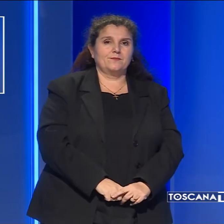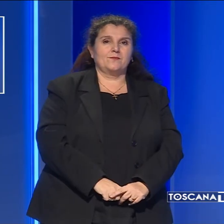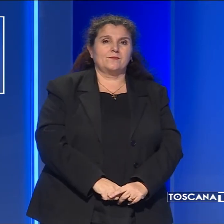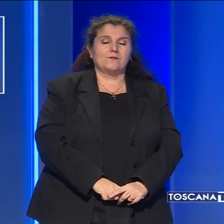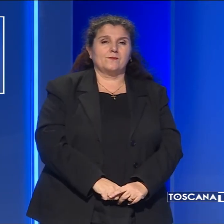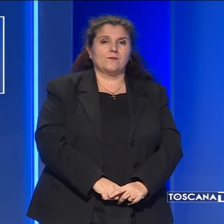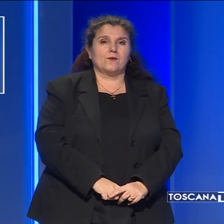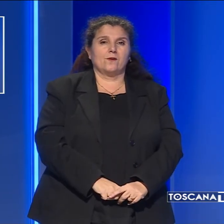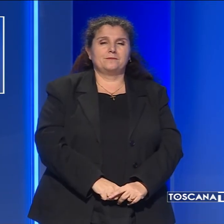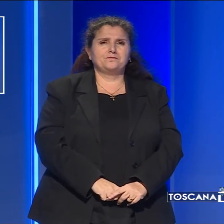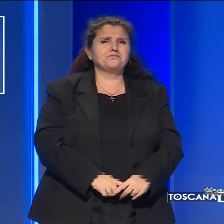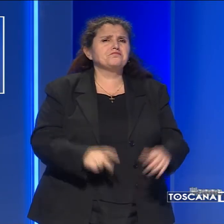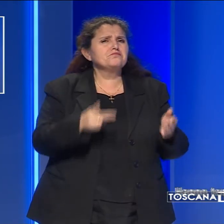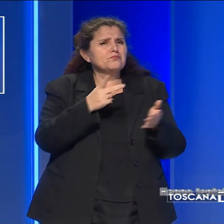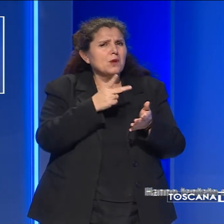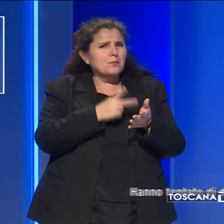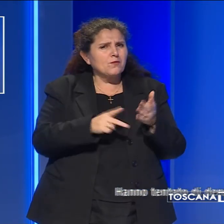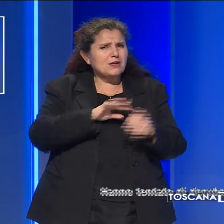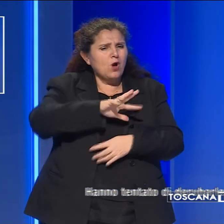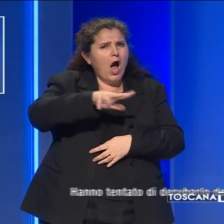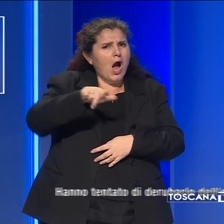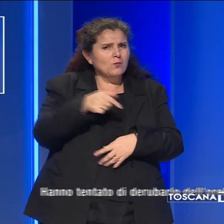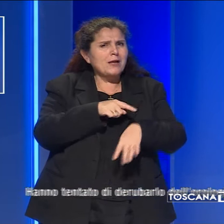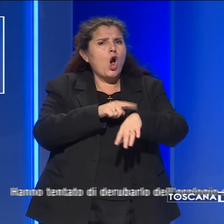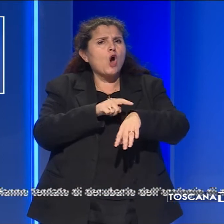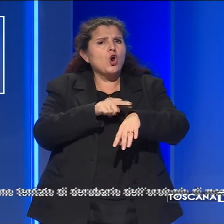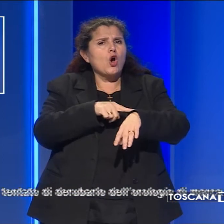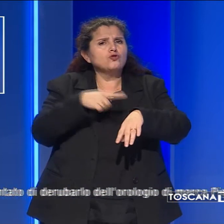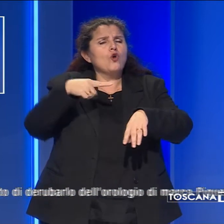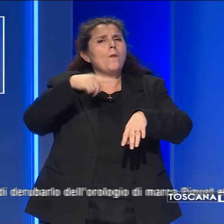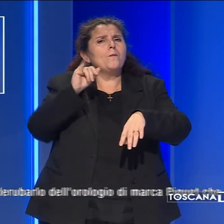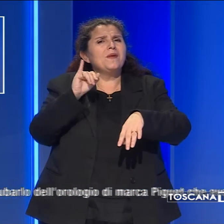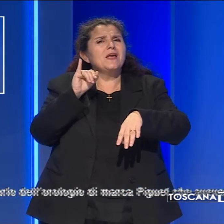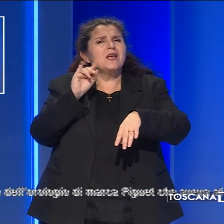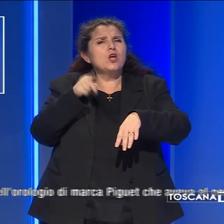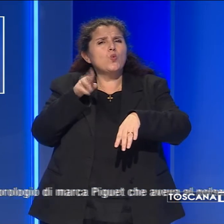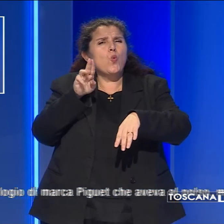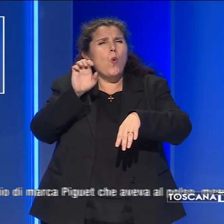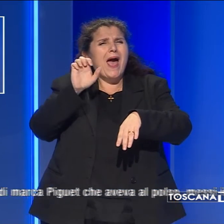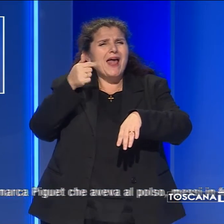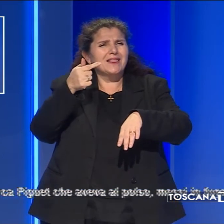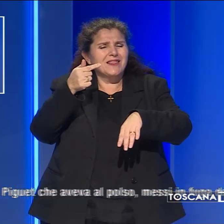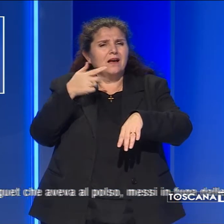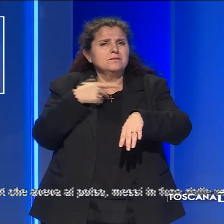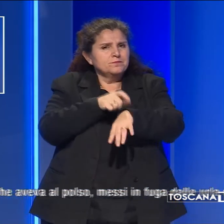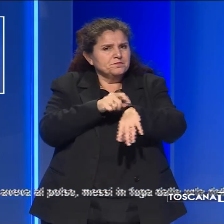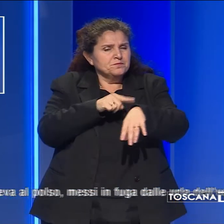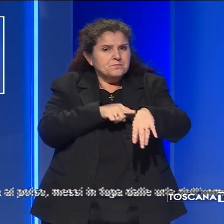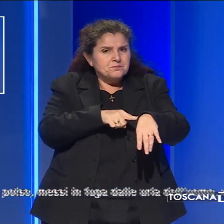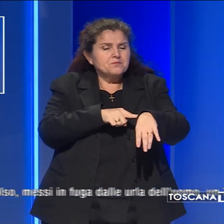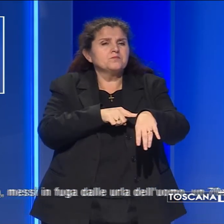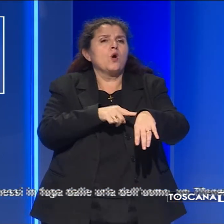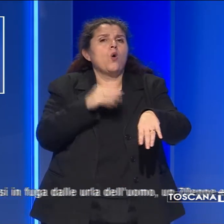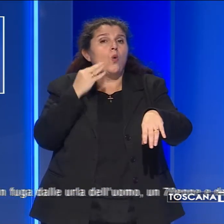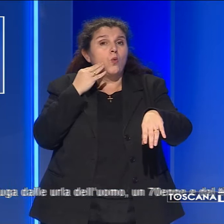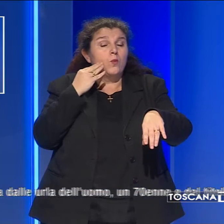Hanno tentato di derubarlo dell'orologio di marca Piguet, che aveva il polso messo